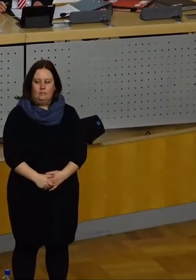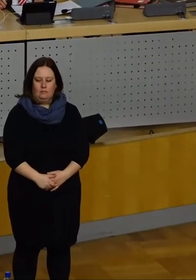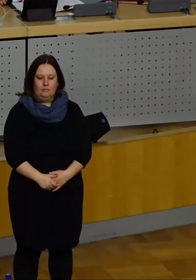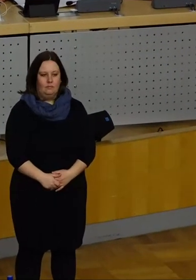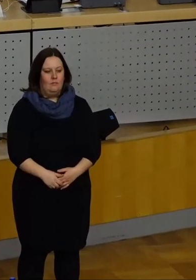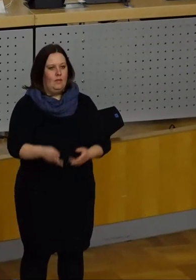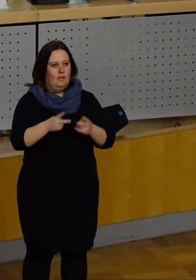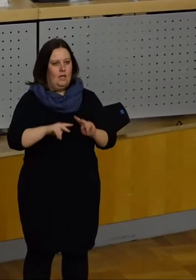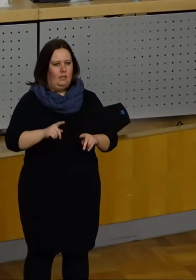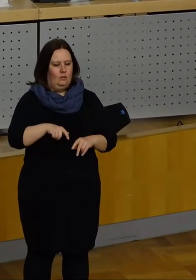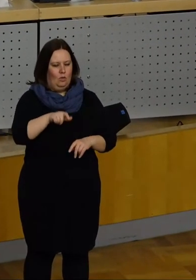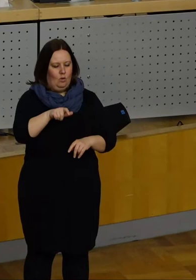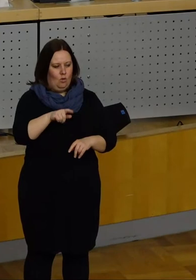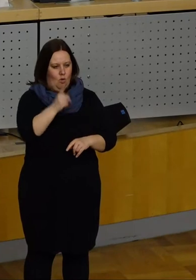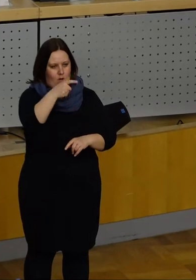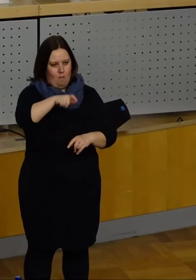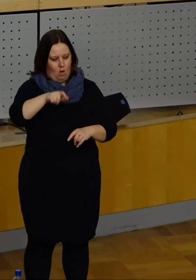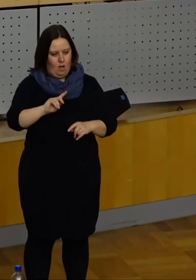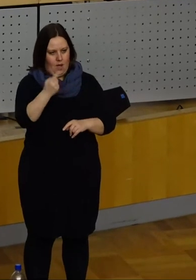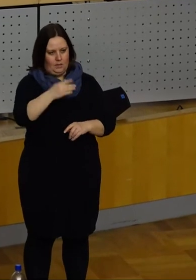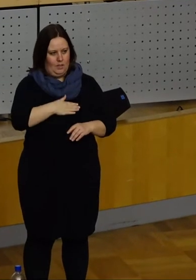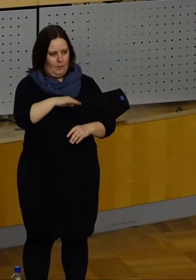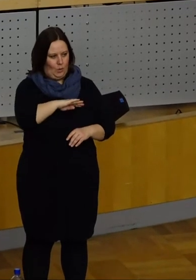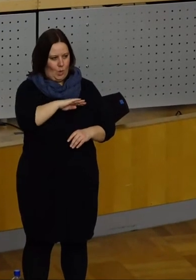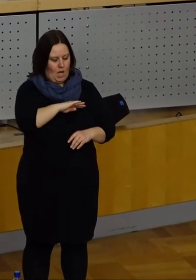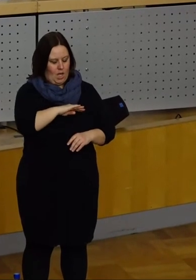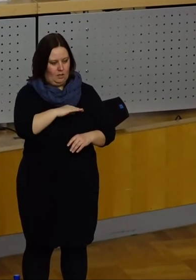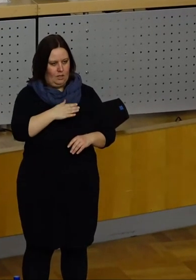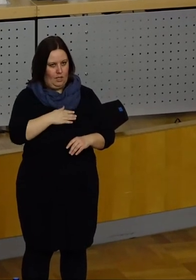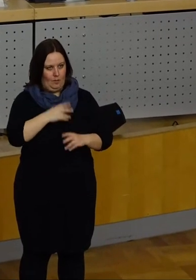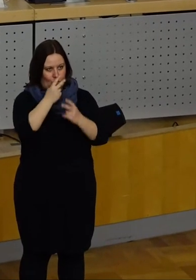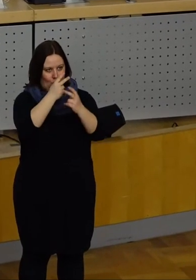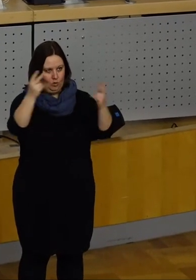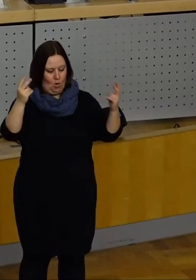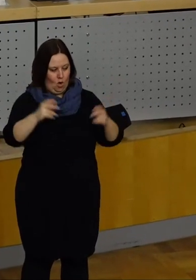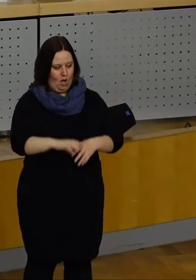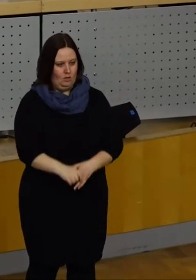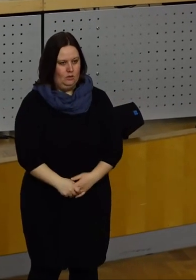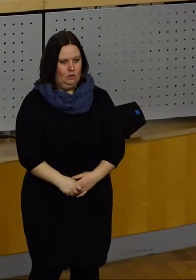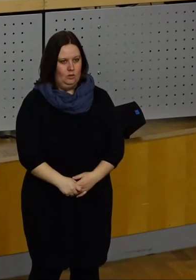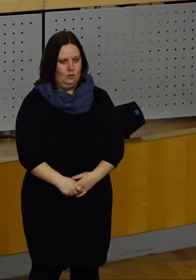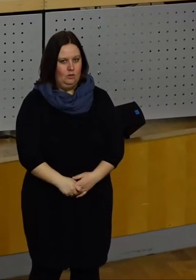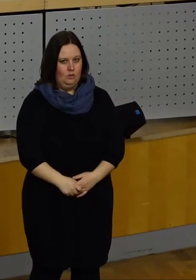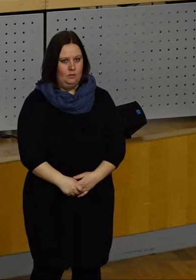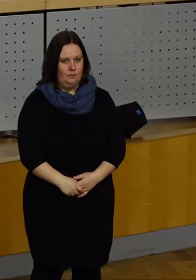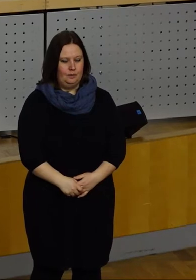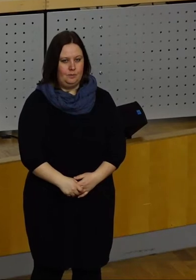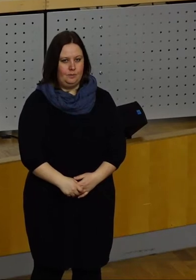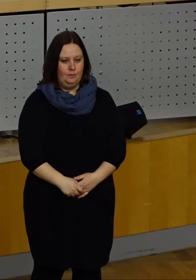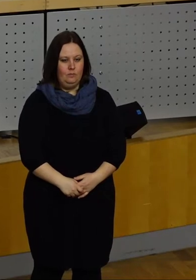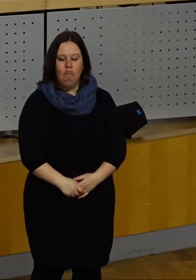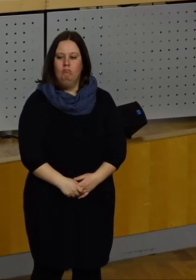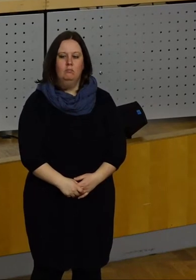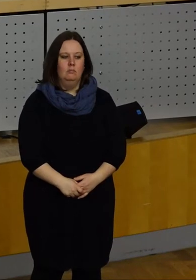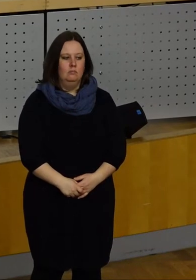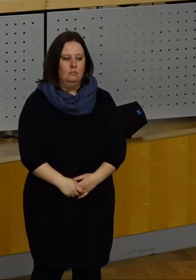Sehr geehrter Herr Oberbürgermeister, liebe Kolleginnen und Kollegen, liebe Zuschauer auf der Tribüne und im Stream. In